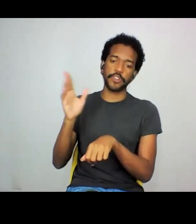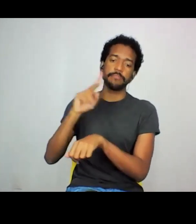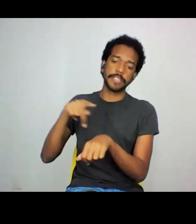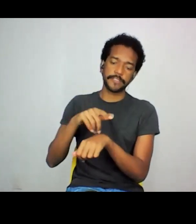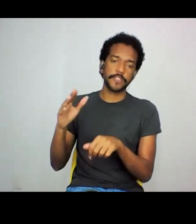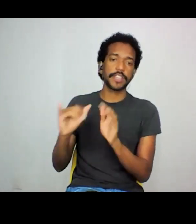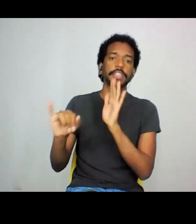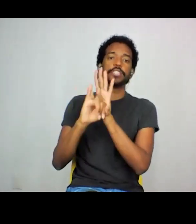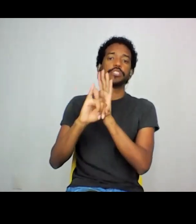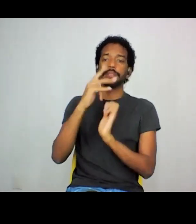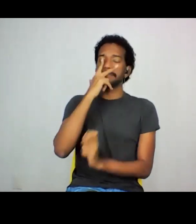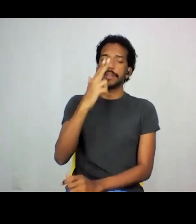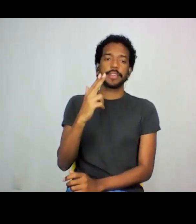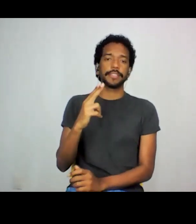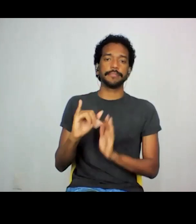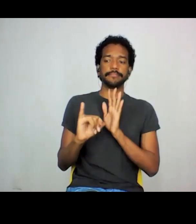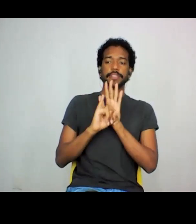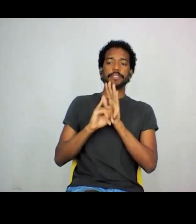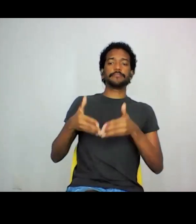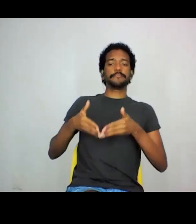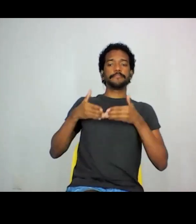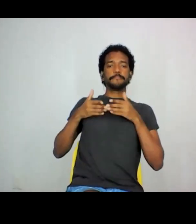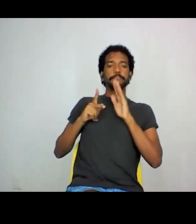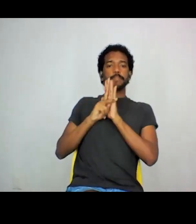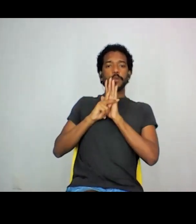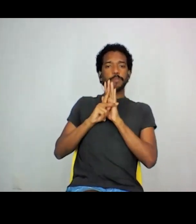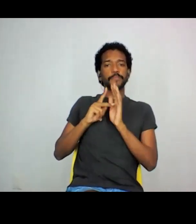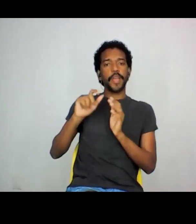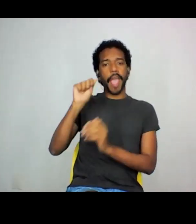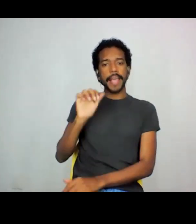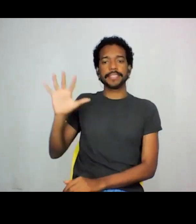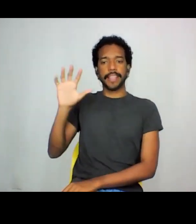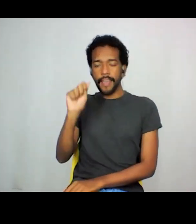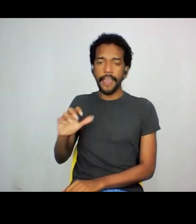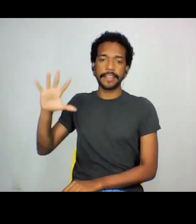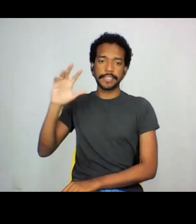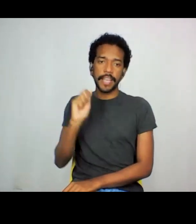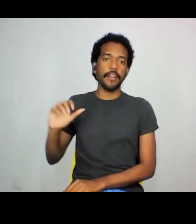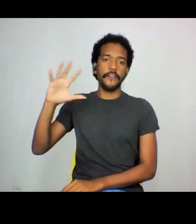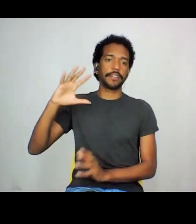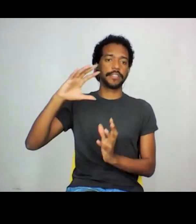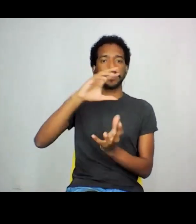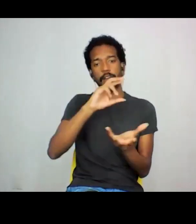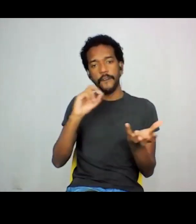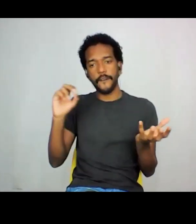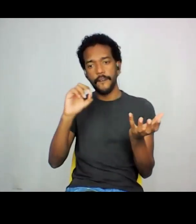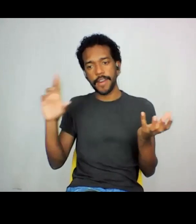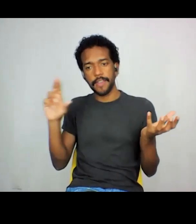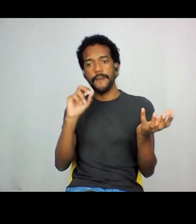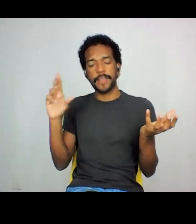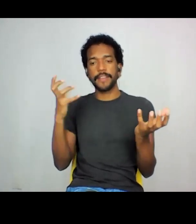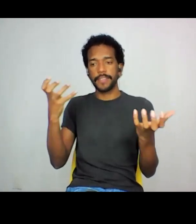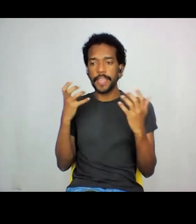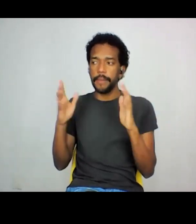identidade muito particular de asiaticidade, orientalidade, niponicidade, que eles querem